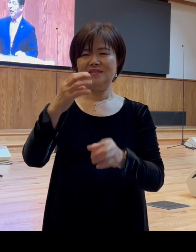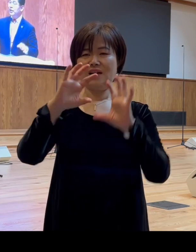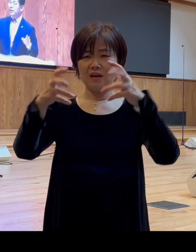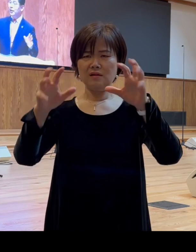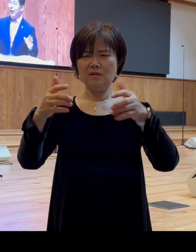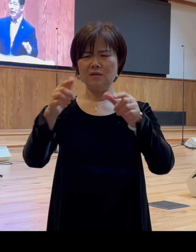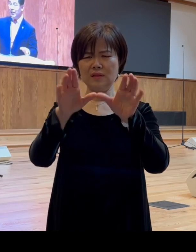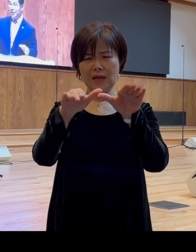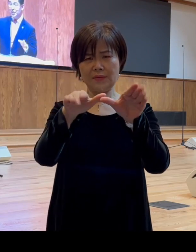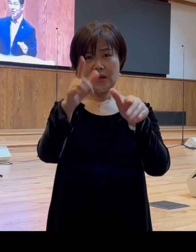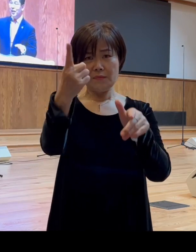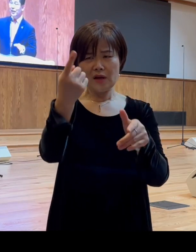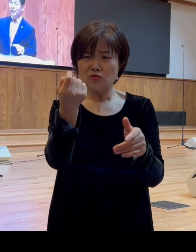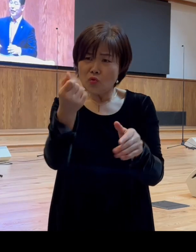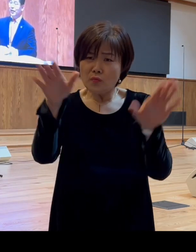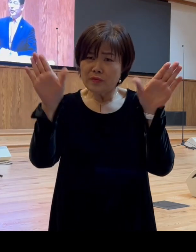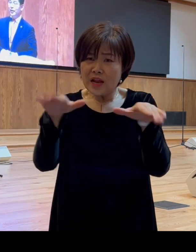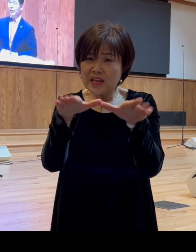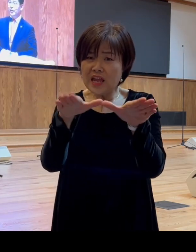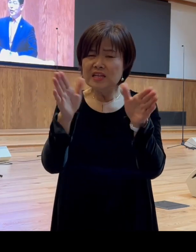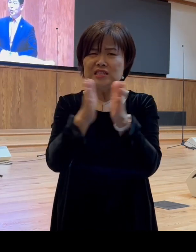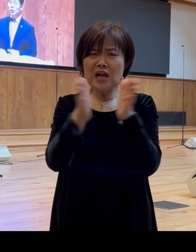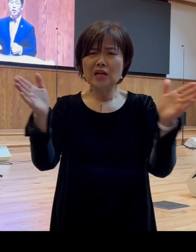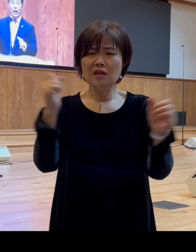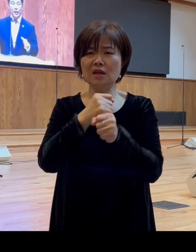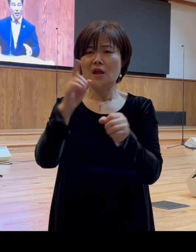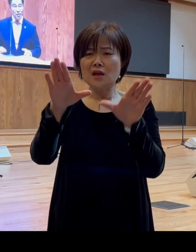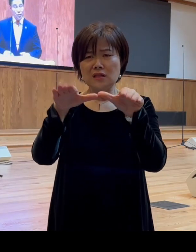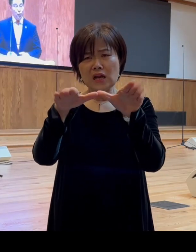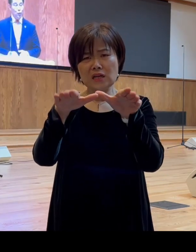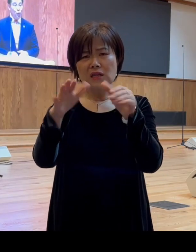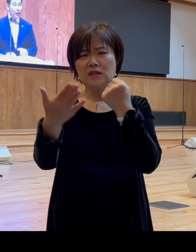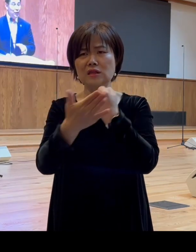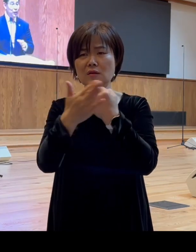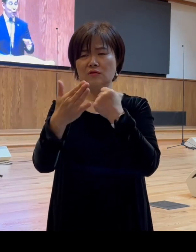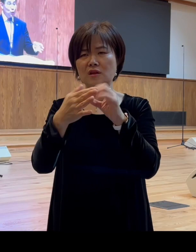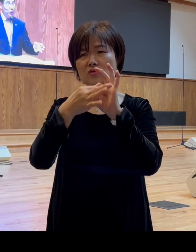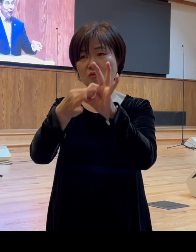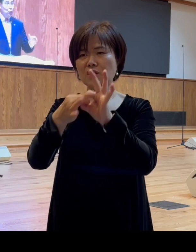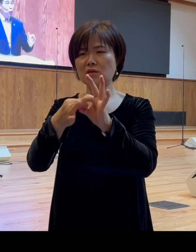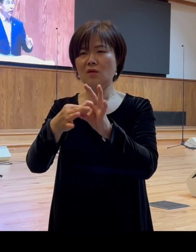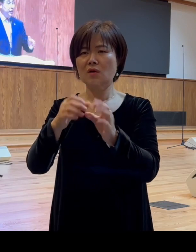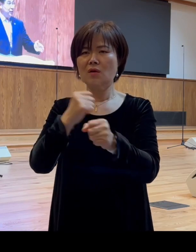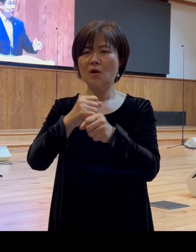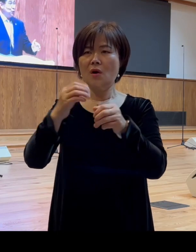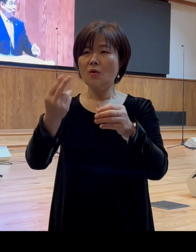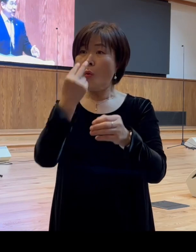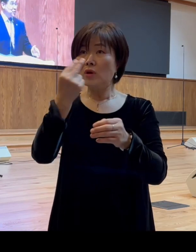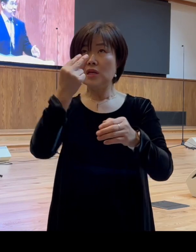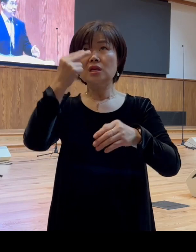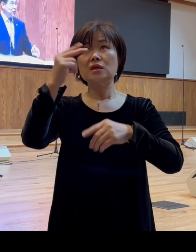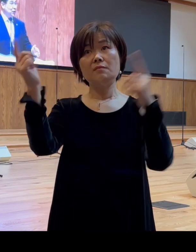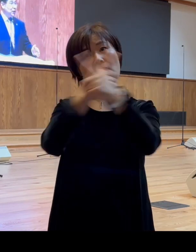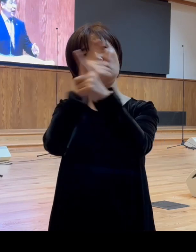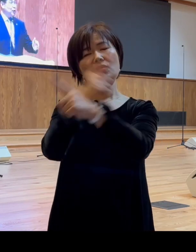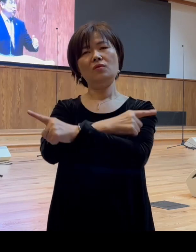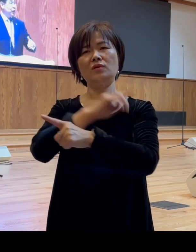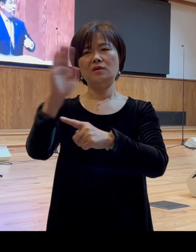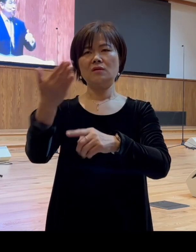날갯짓을 했는데 그럼 그 날갯짓을 통하여 이동된 공기의 흐름을 통해서 나중에 전 미국의